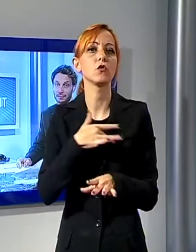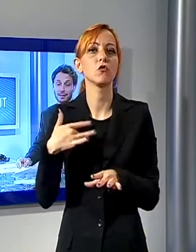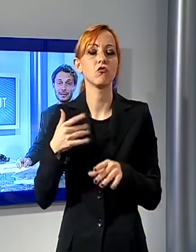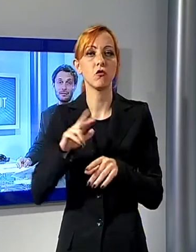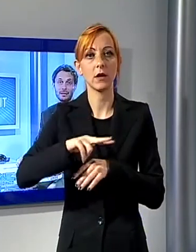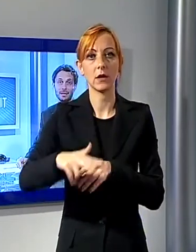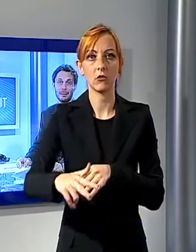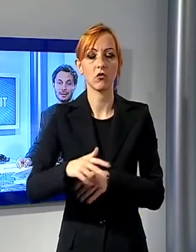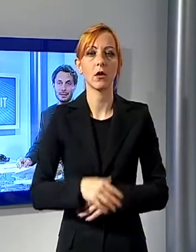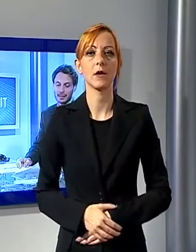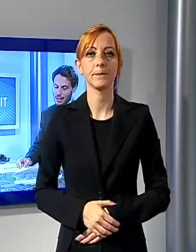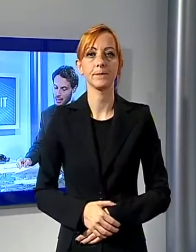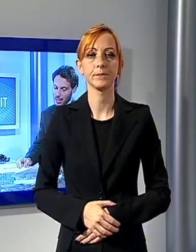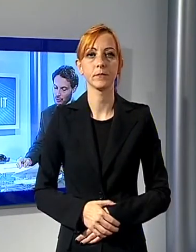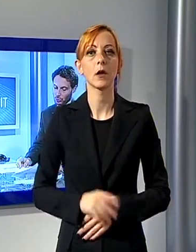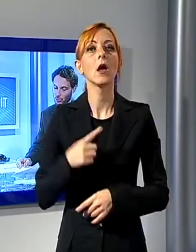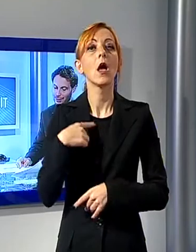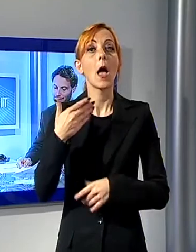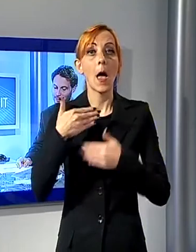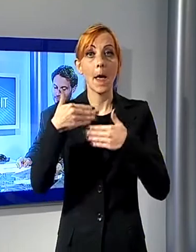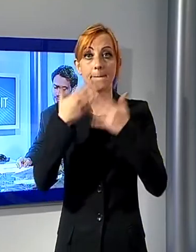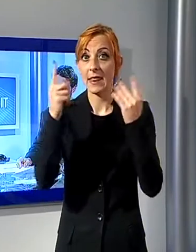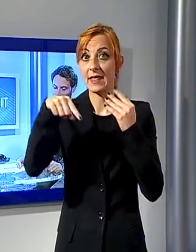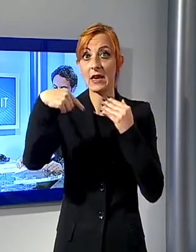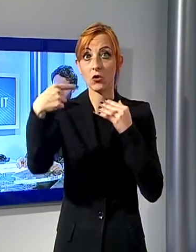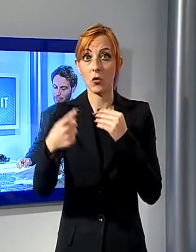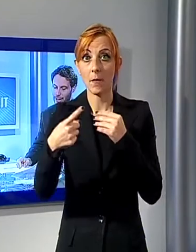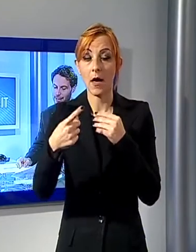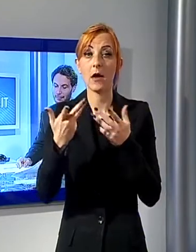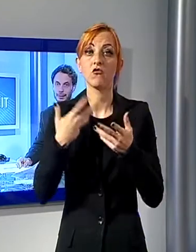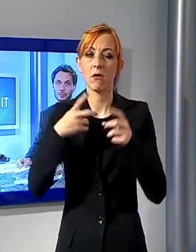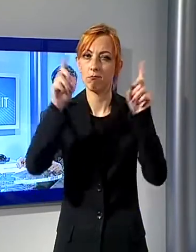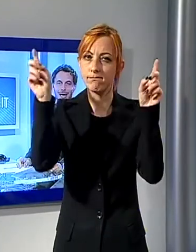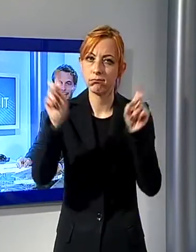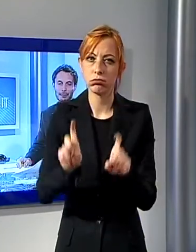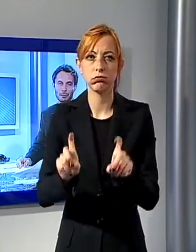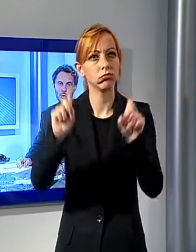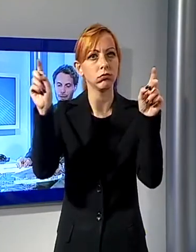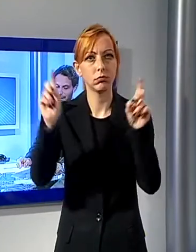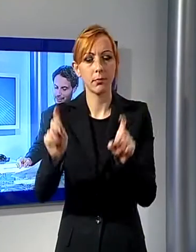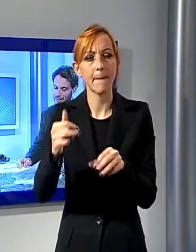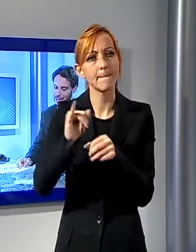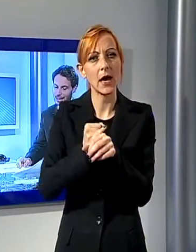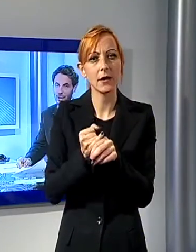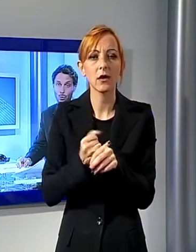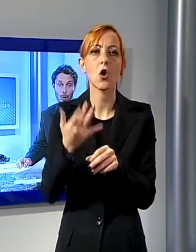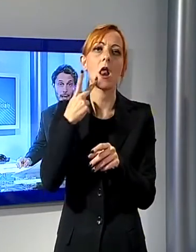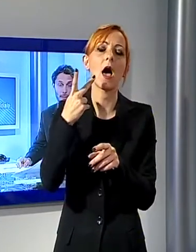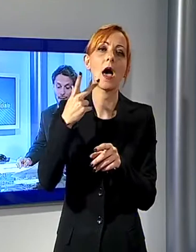Infatti fin dalla mattina sono attesi forti temporali, in particolare nelle province di Massacarrara, Lucca e